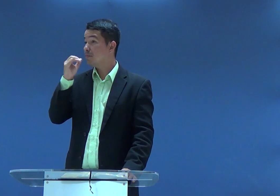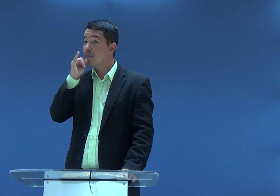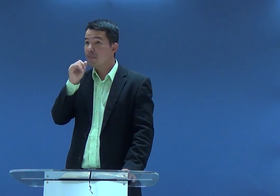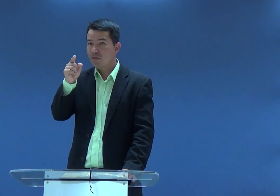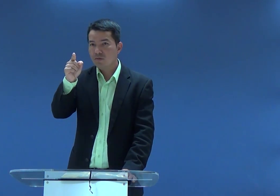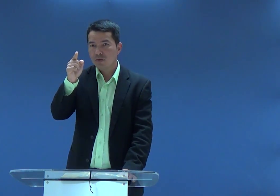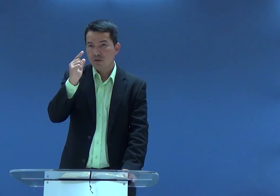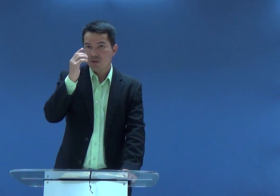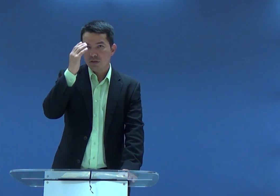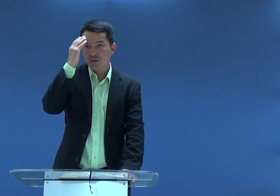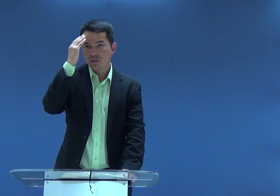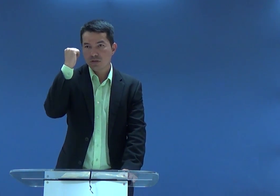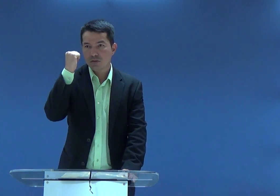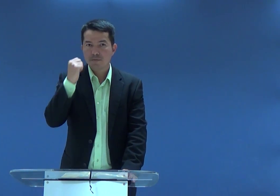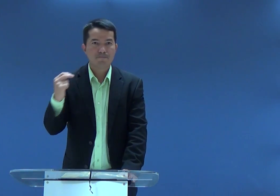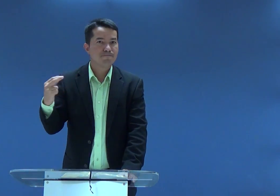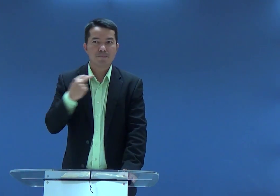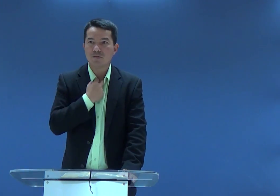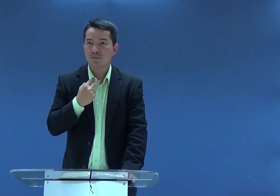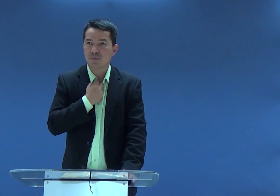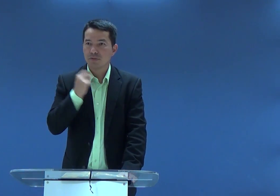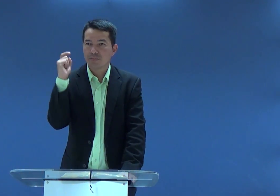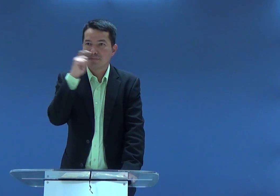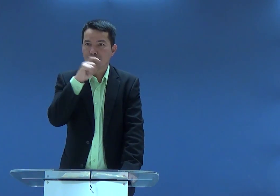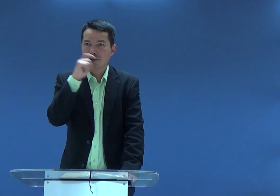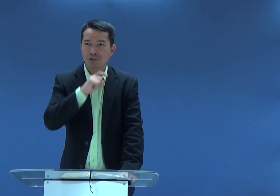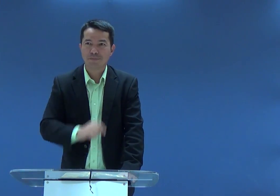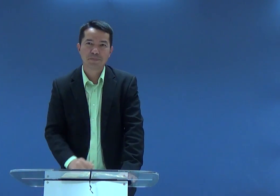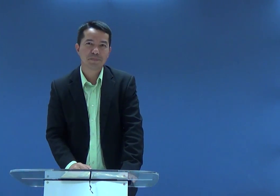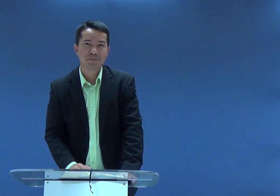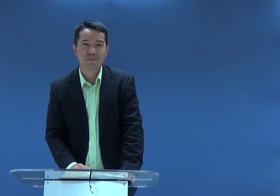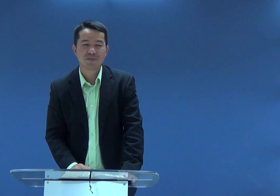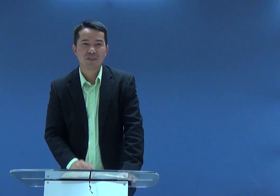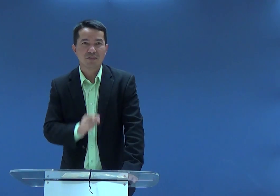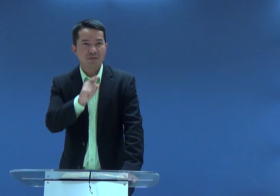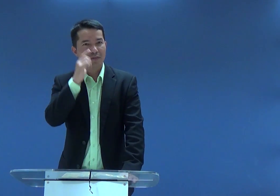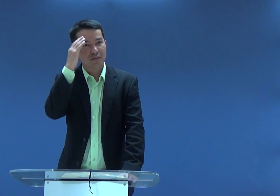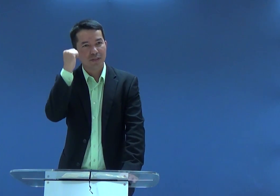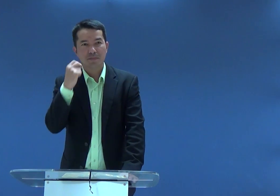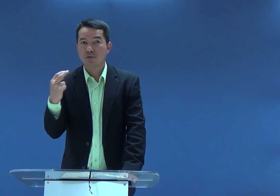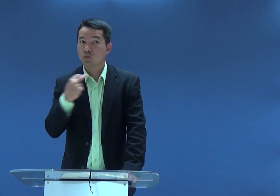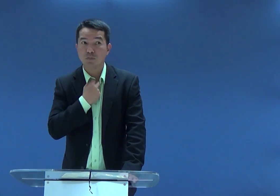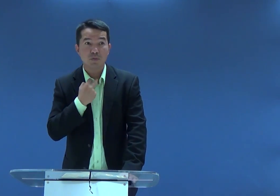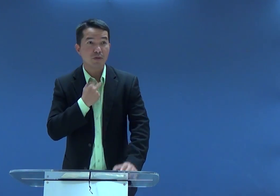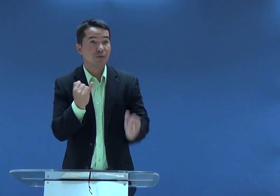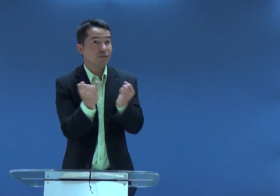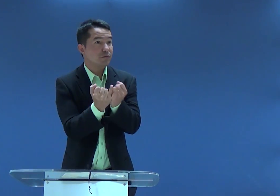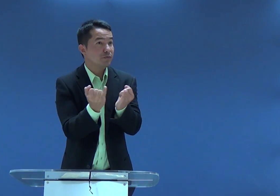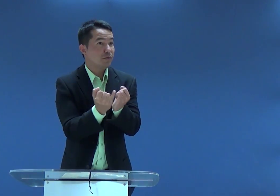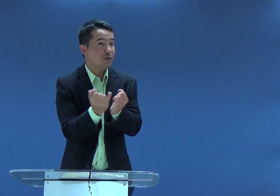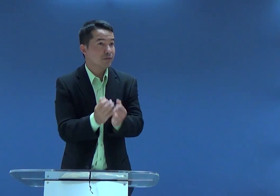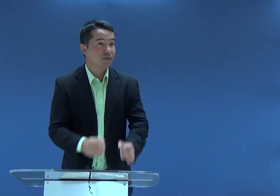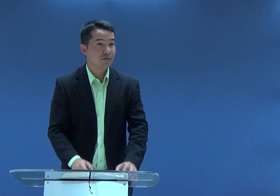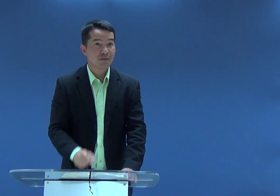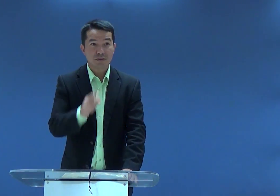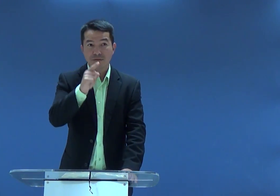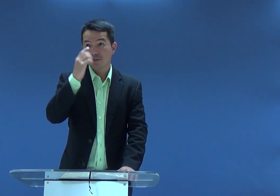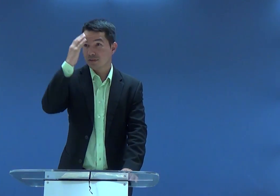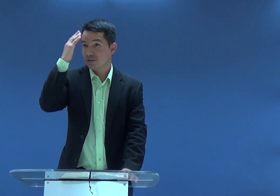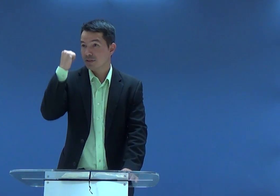nós temos fraquezas. Não sei se você sabe, mas errado mentir. Você sabe que você não pode provocar,